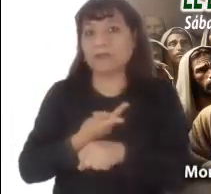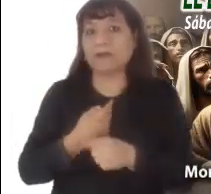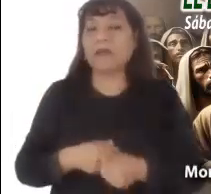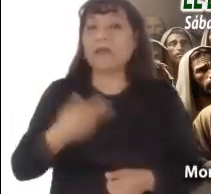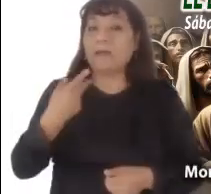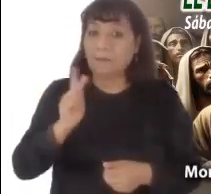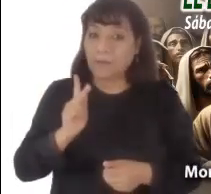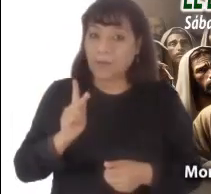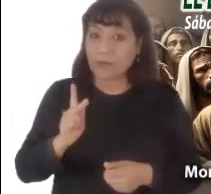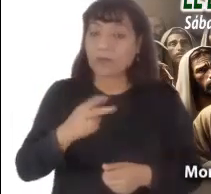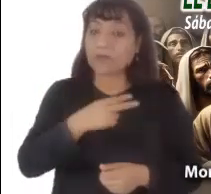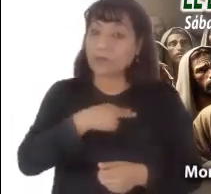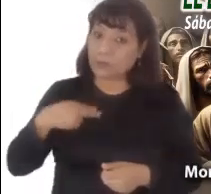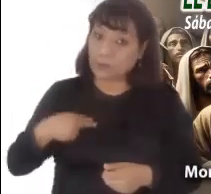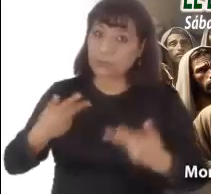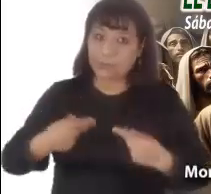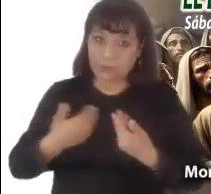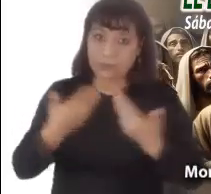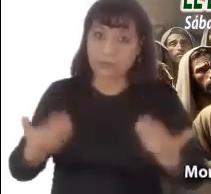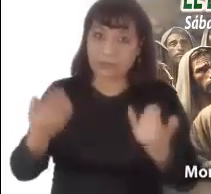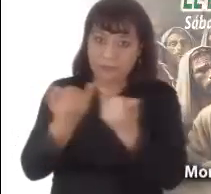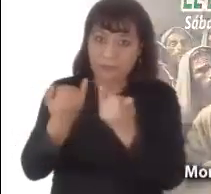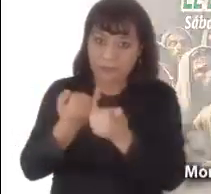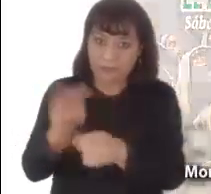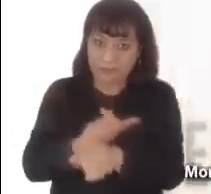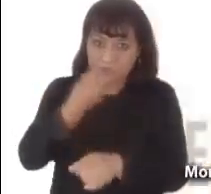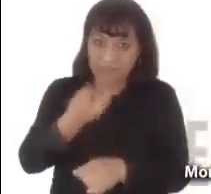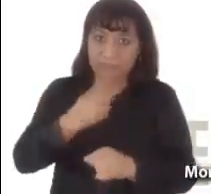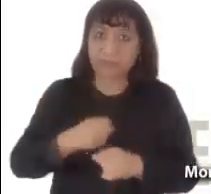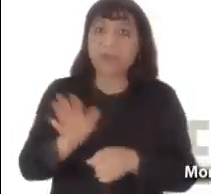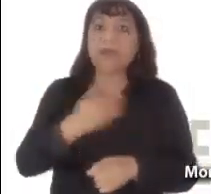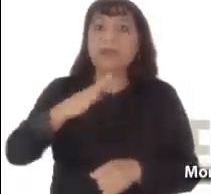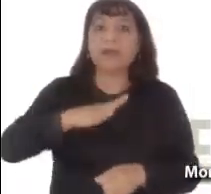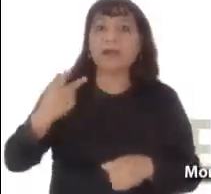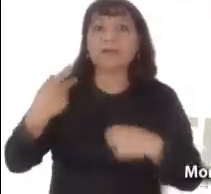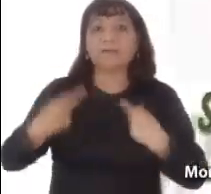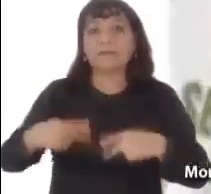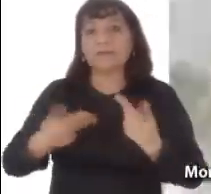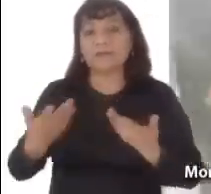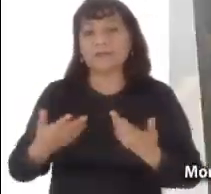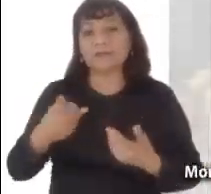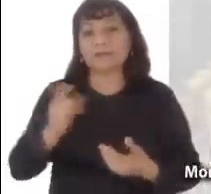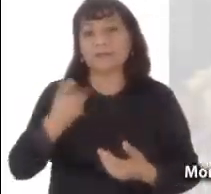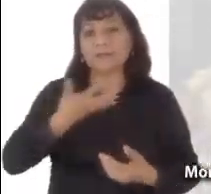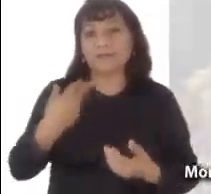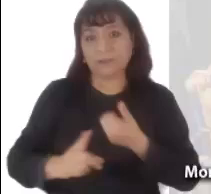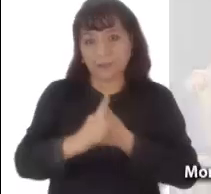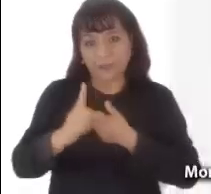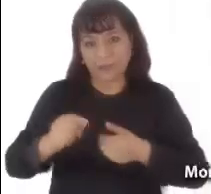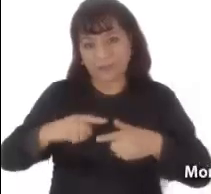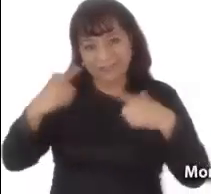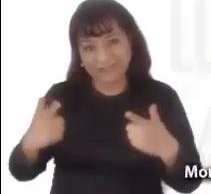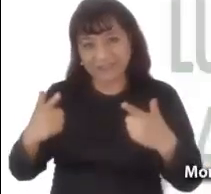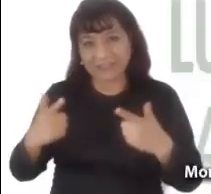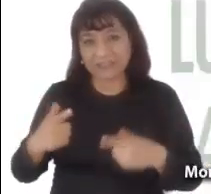Pero a nosotros nos puede pasar igual. Hay personas que, cuando han tenido un grave problema